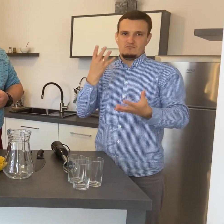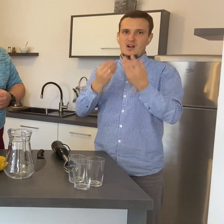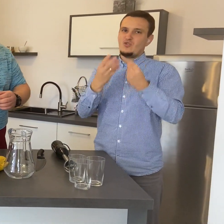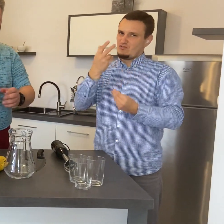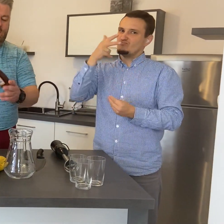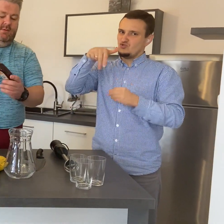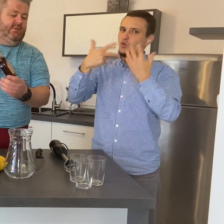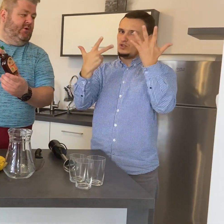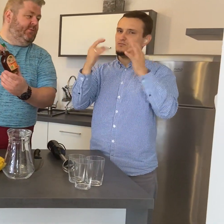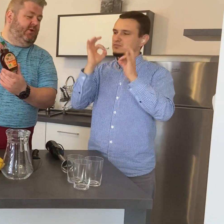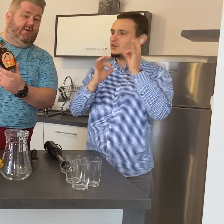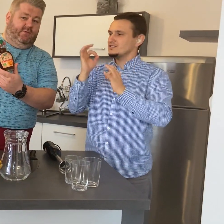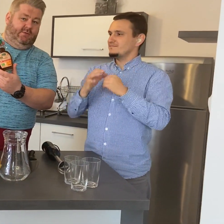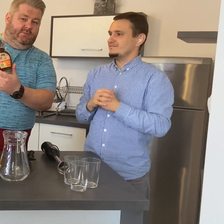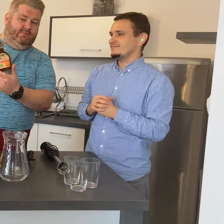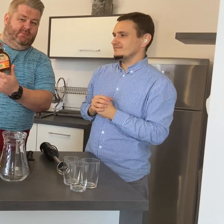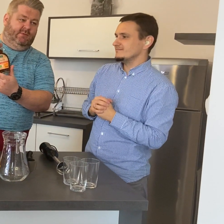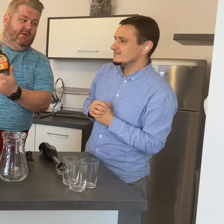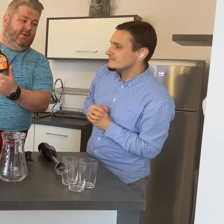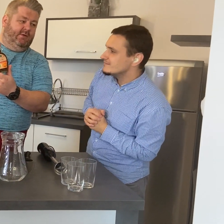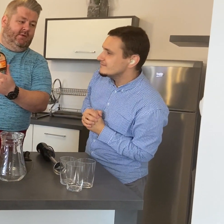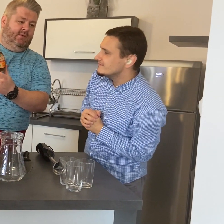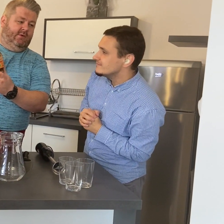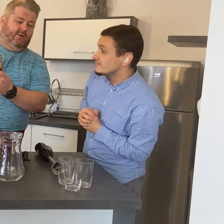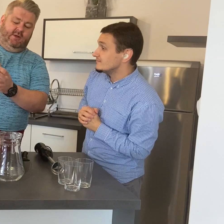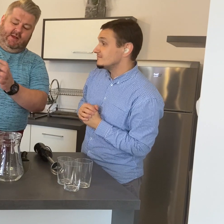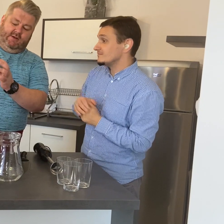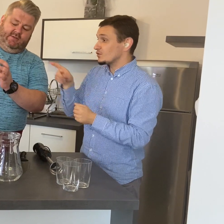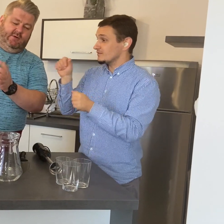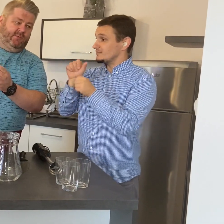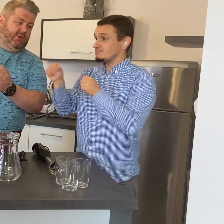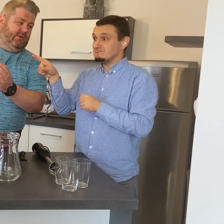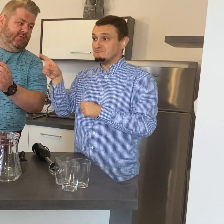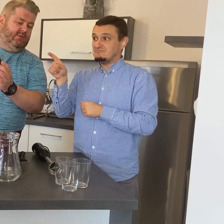Syrop klonowy, oryginalny syrop klonowy.